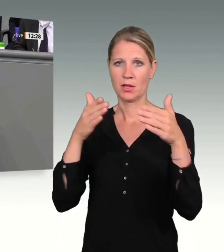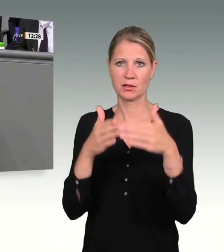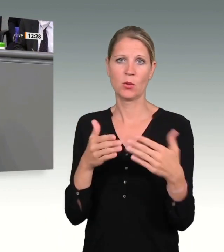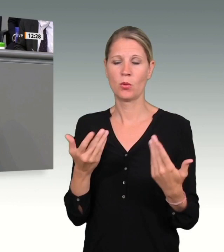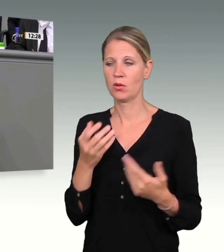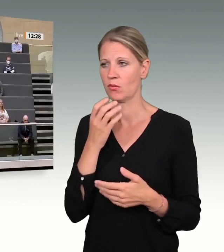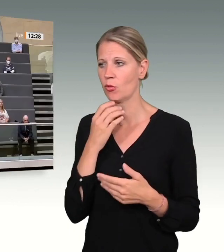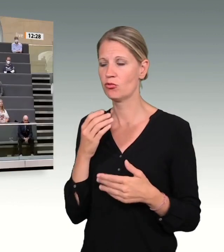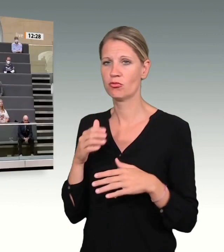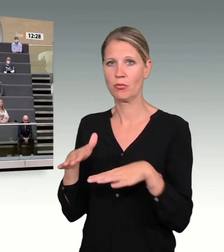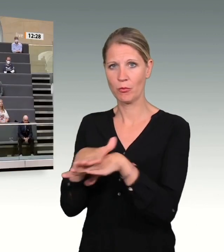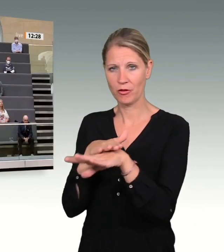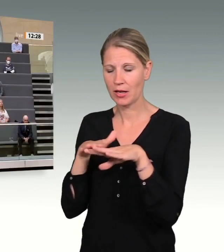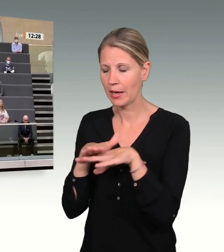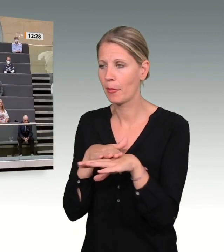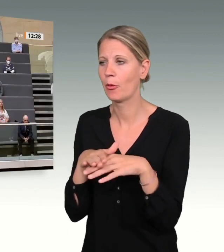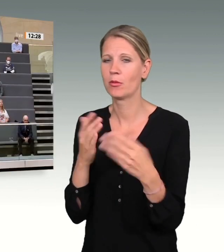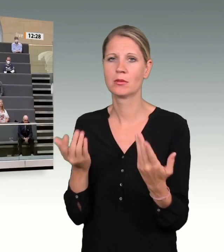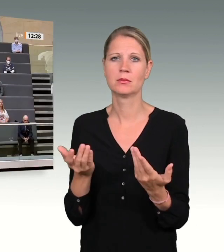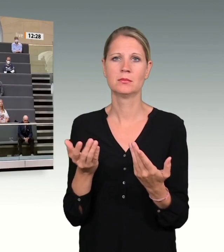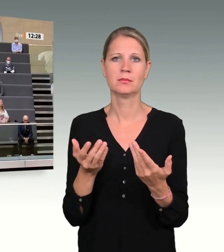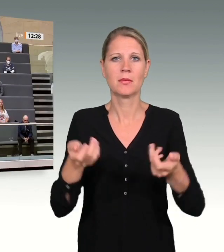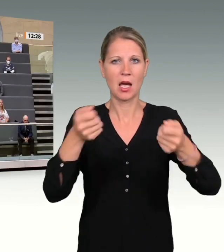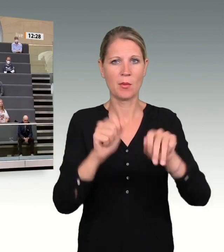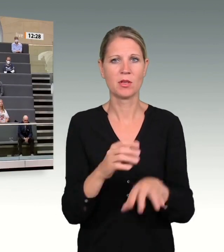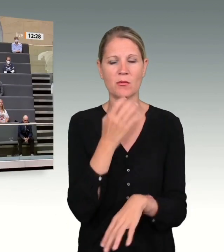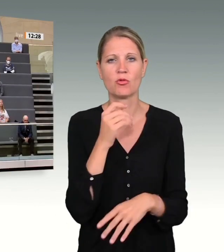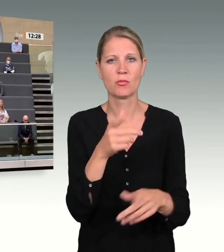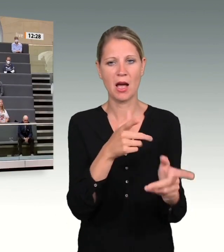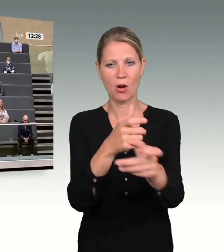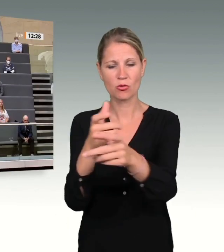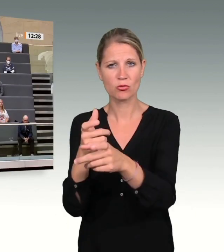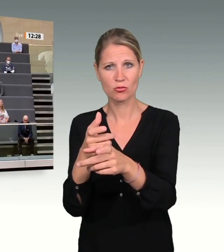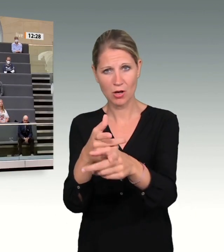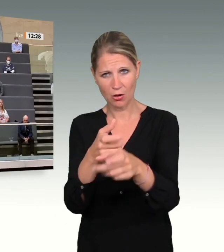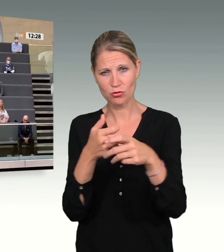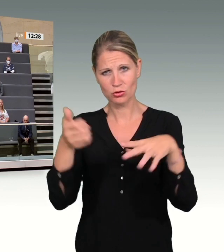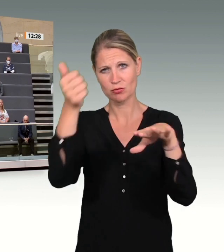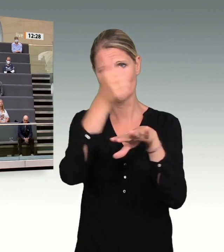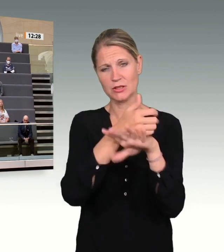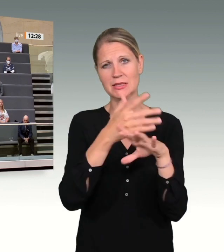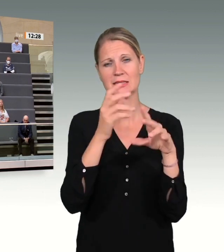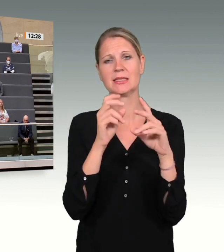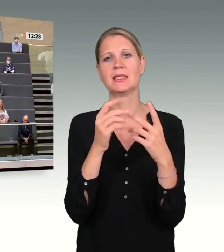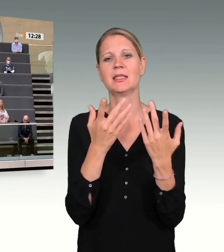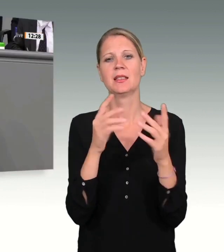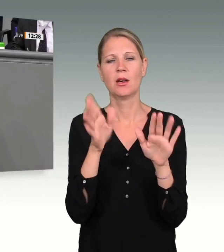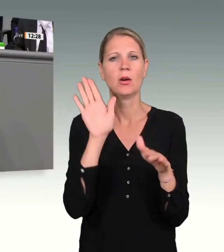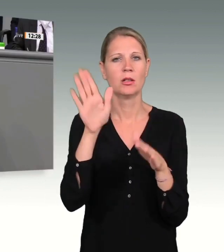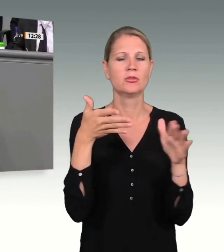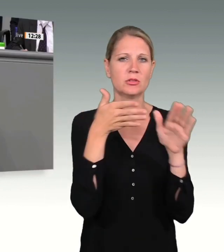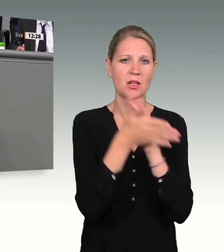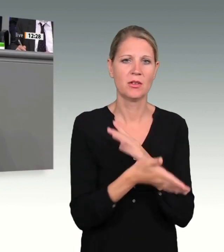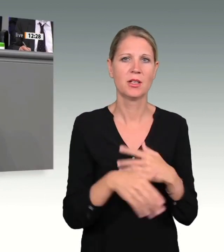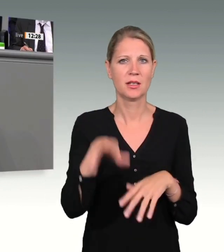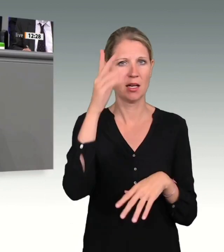Abschließend möchte ich mich bei dem Ausschussvorsitzenden, Herrn Gröhler, unserem Stellvertreter, meinem Kollegen Oestemir, für ihre kompetente und geduldige